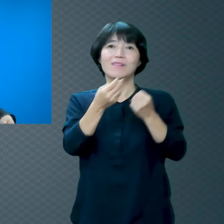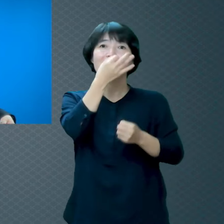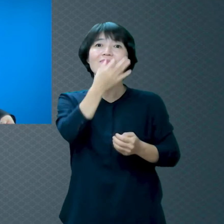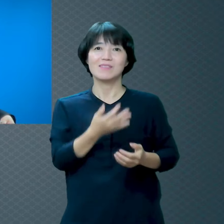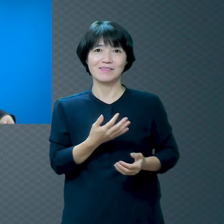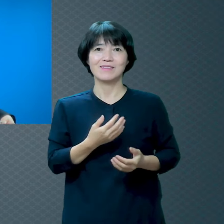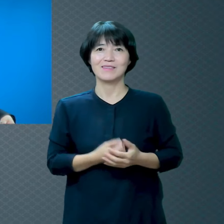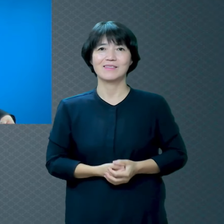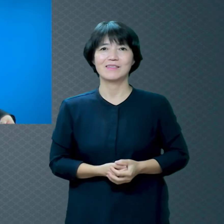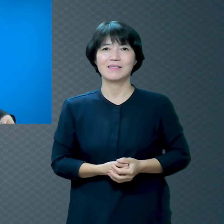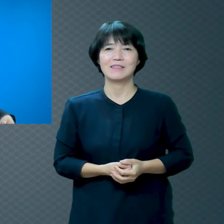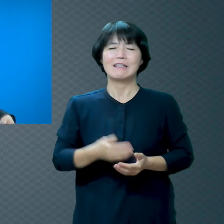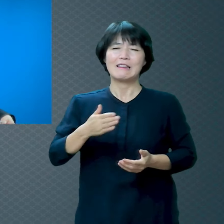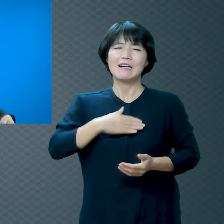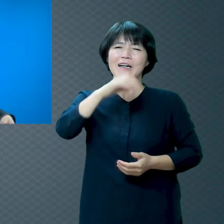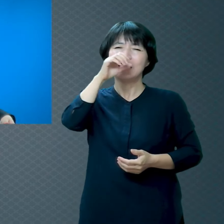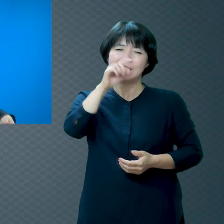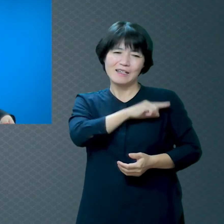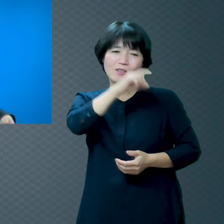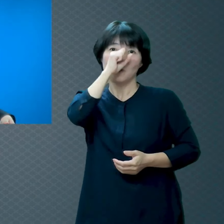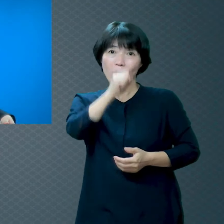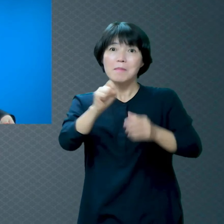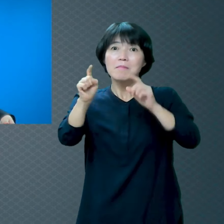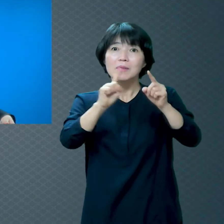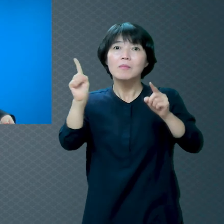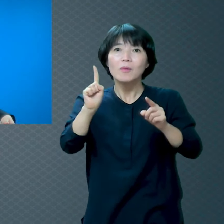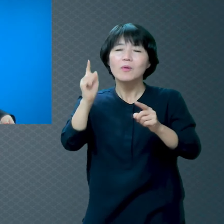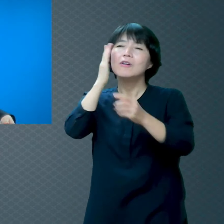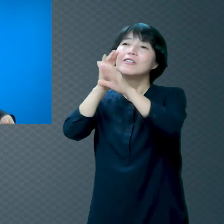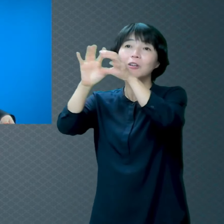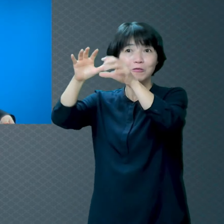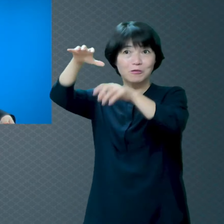천국에는 아픈 것이 다시 없어요